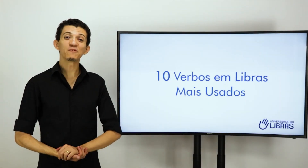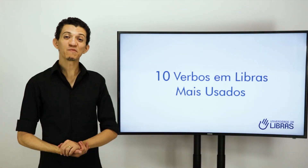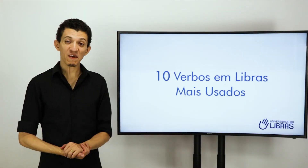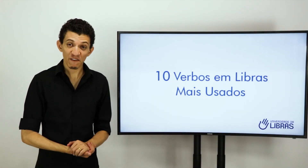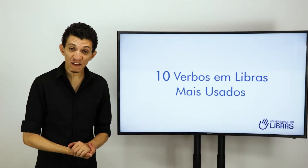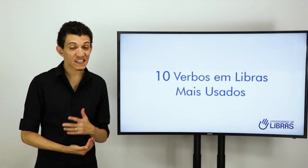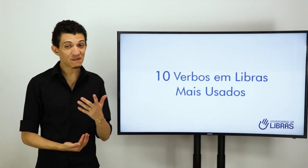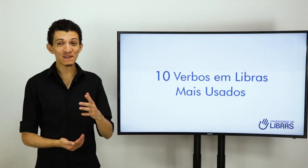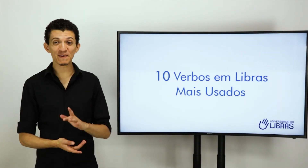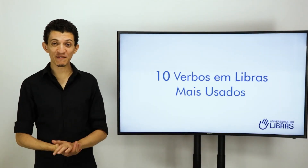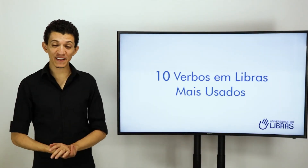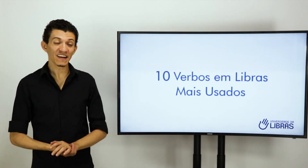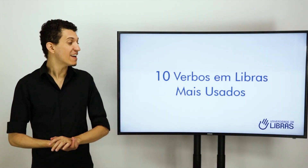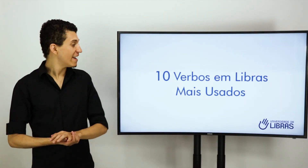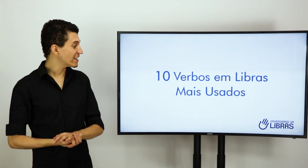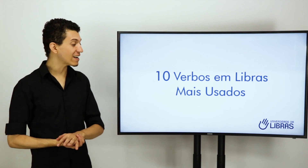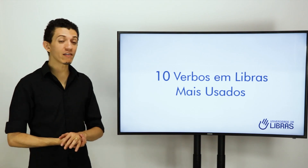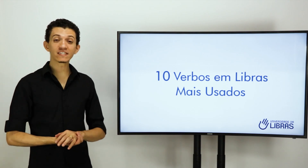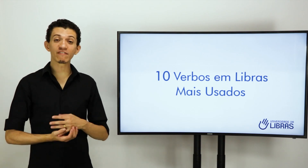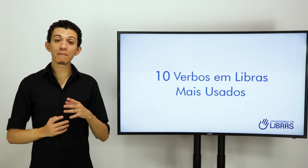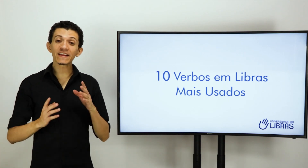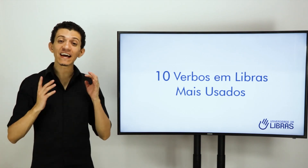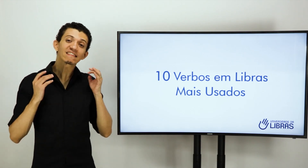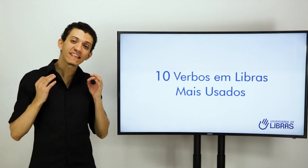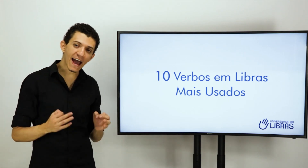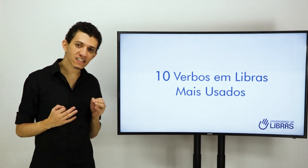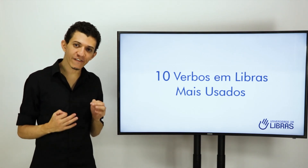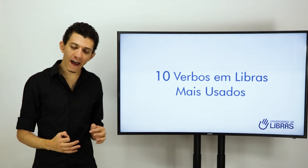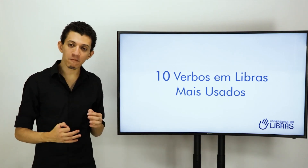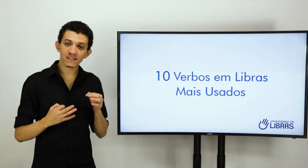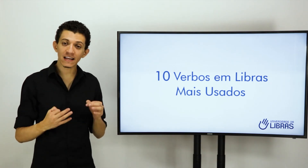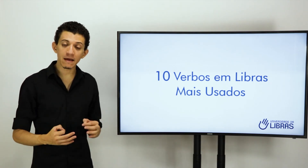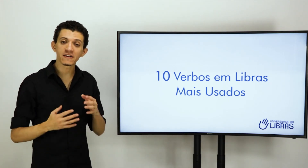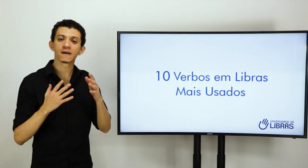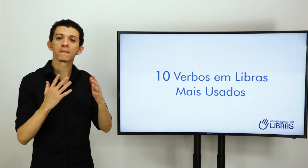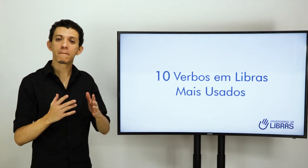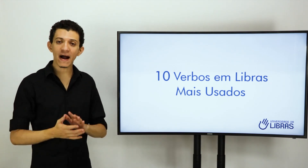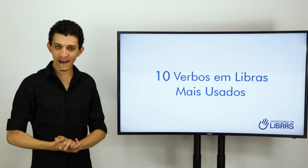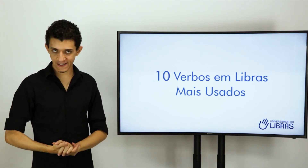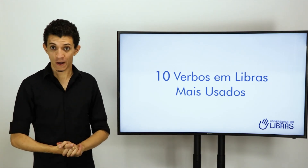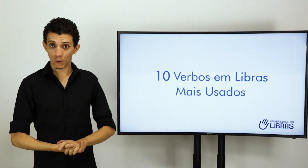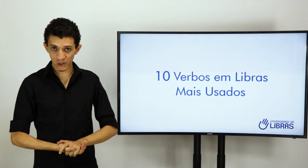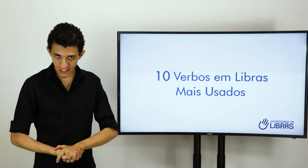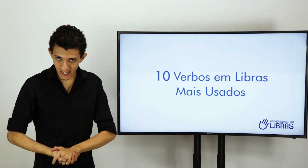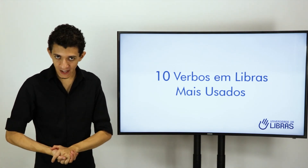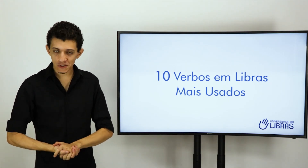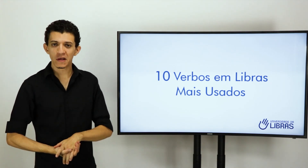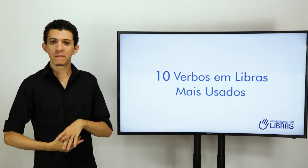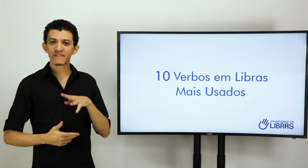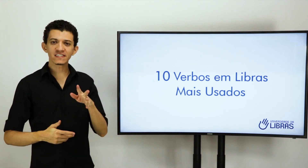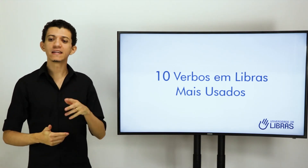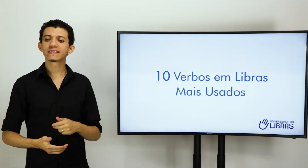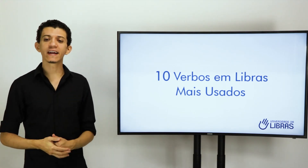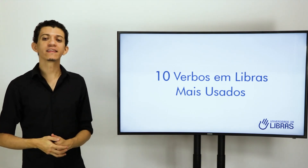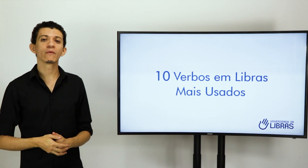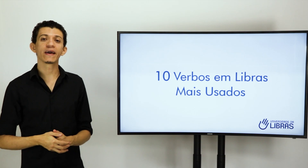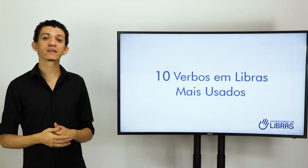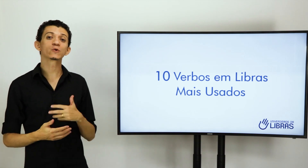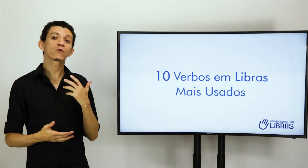muito bem-vindo, seja muito bem-vinda. Nessa aula você vai aprender 10 verbos em Libras mais utilizados para facilitar, então, a sua